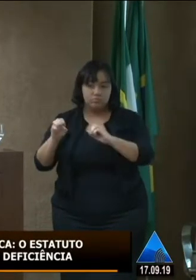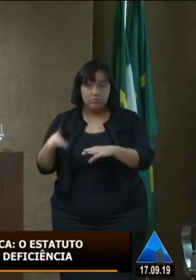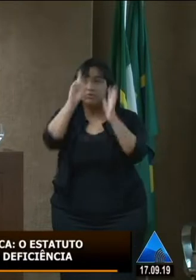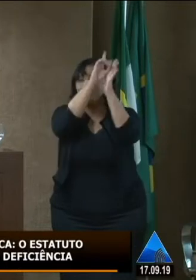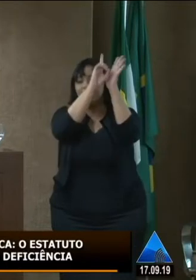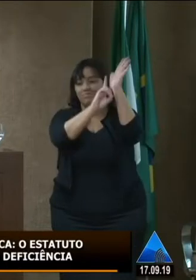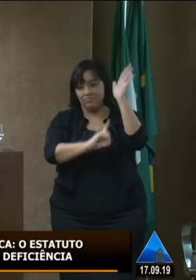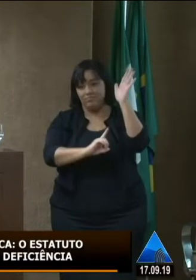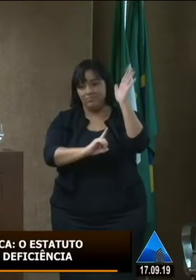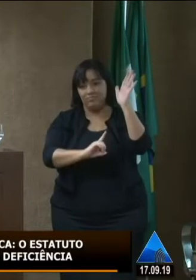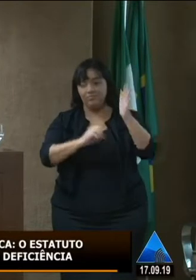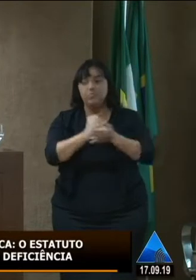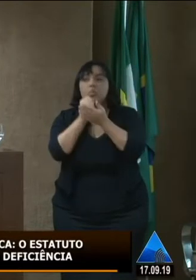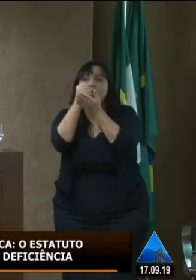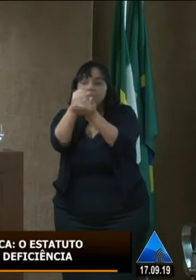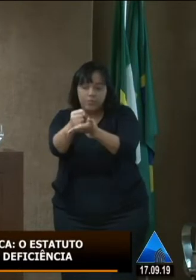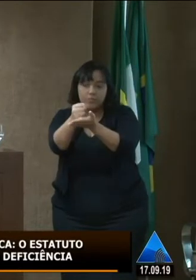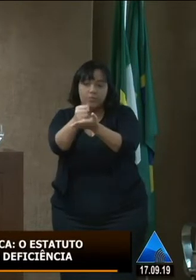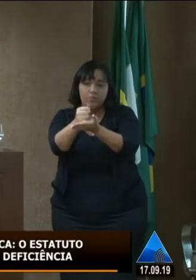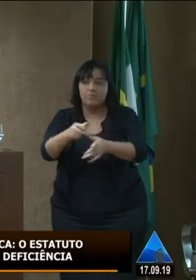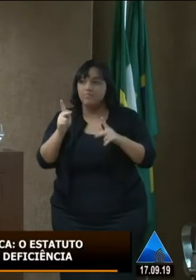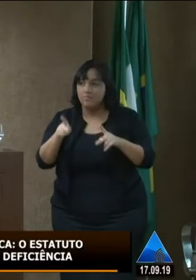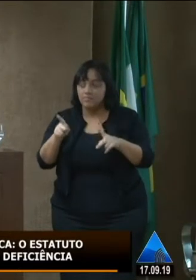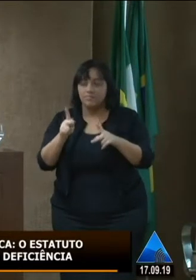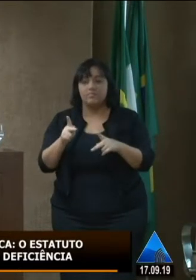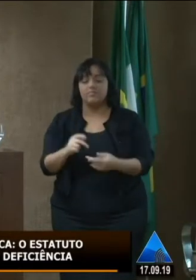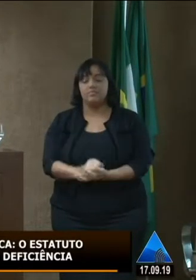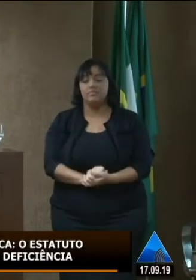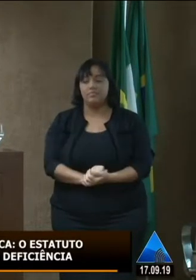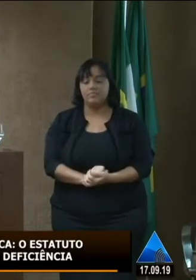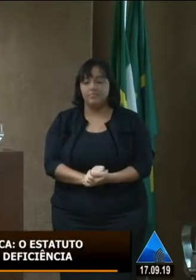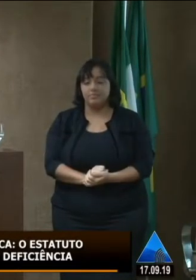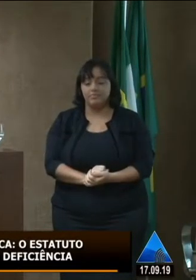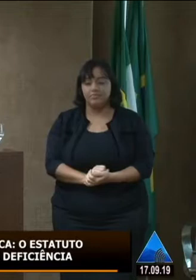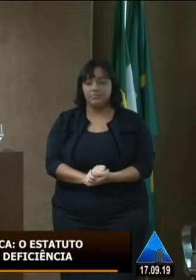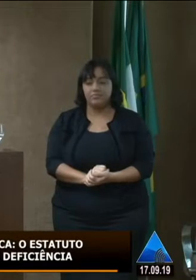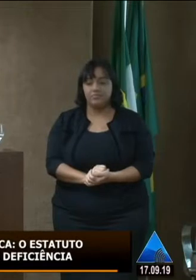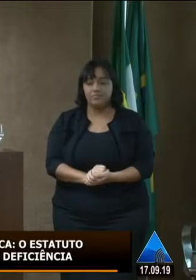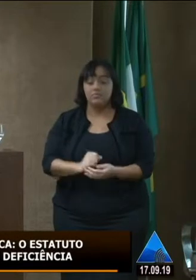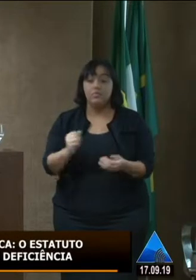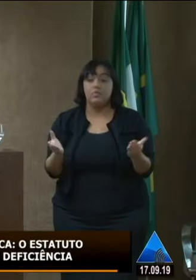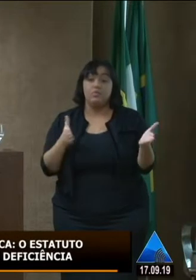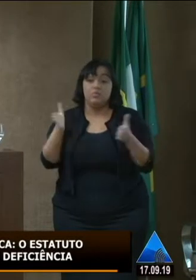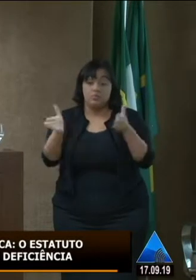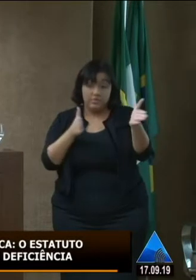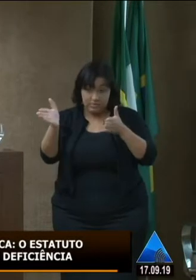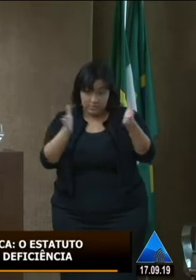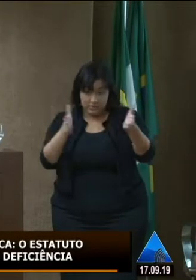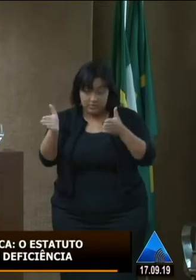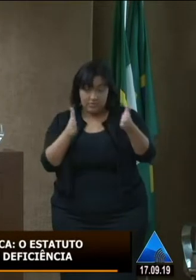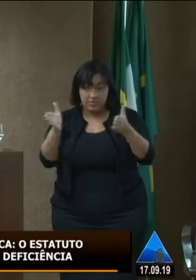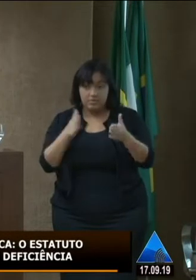ter a rede de apoio que lhes são devidos para que possamos assegurar o acesso à